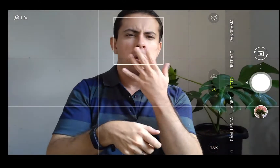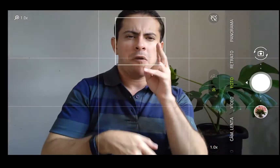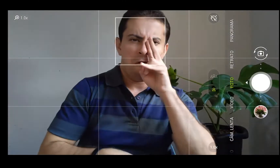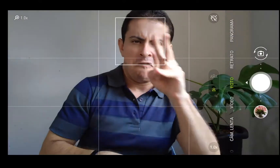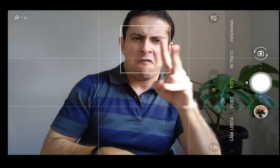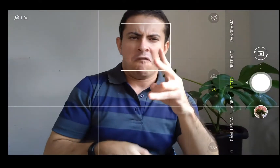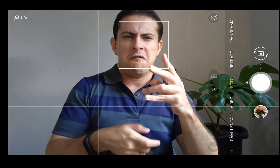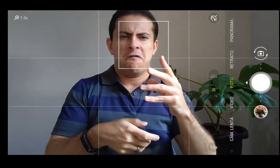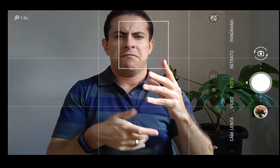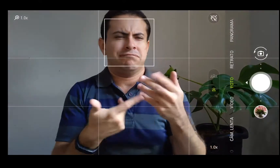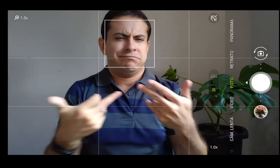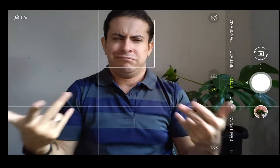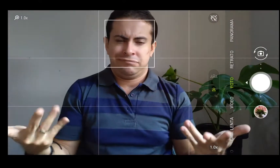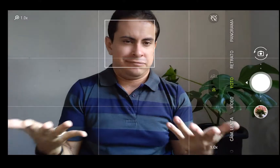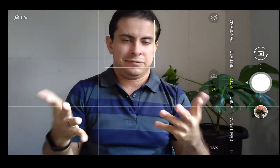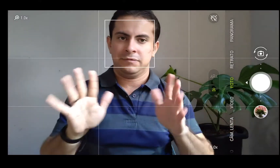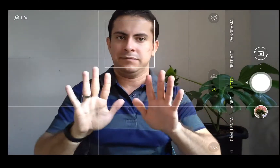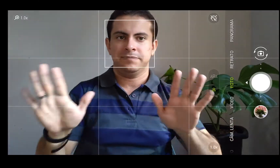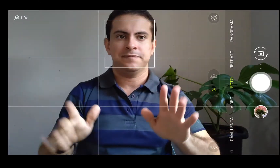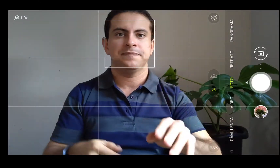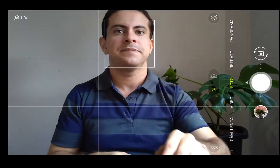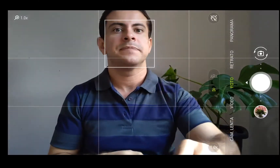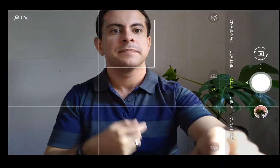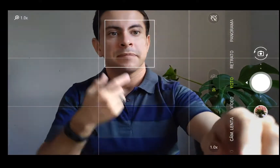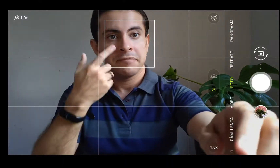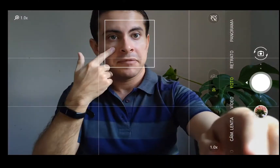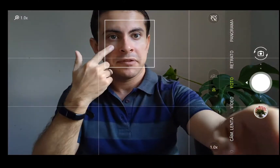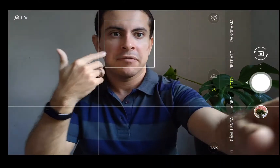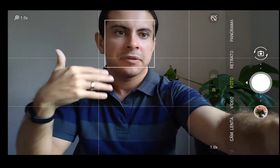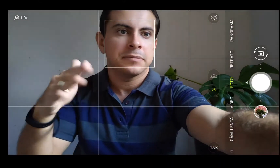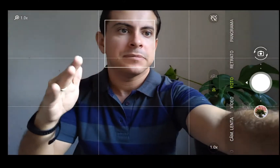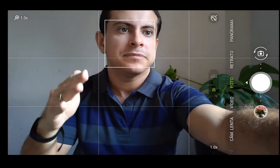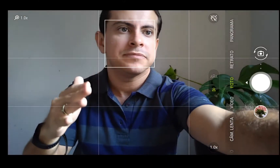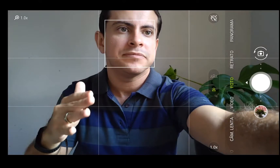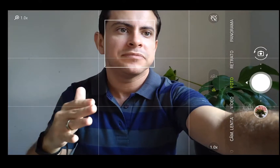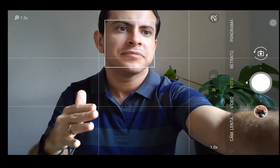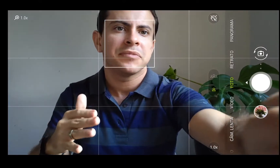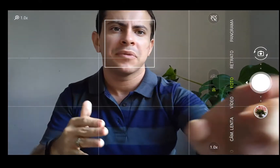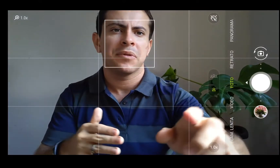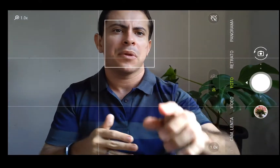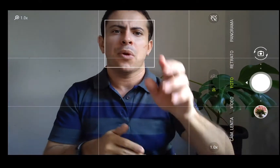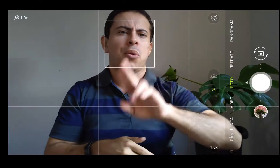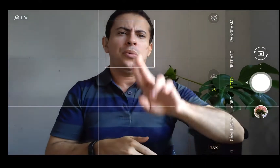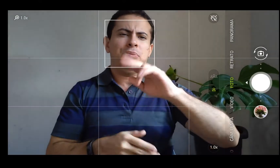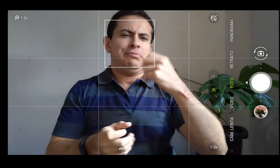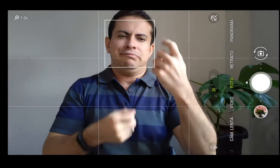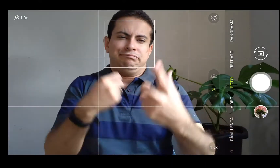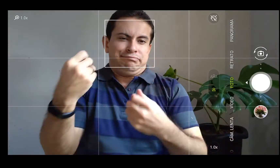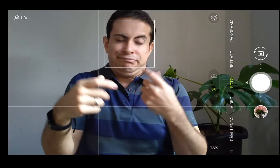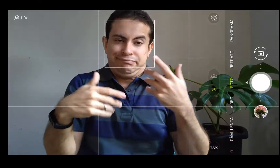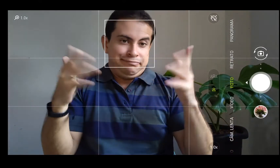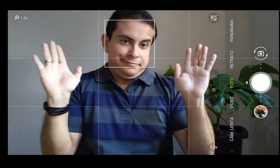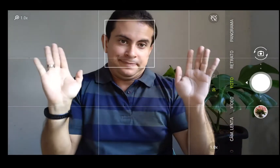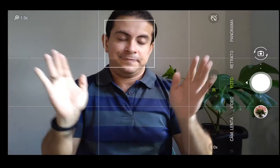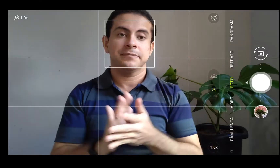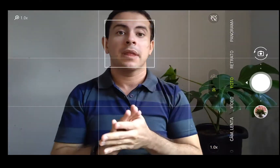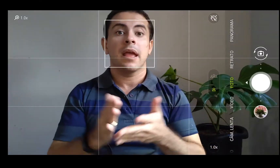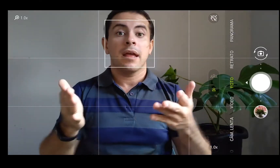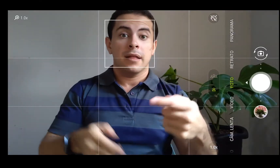o modo vibrante, preto e branco, e assim por diante. Então, vamos deixar aqui, a gente nunca usa isso mesmo. Então, aqui nas configurações,